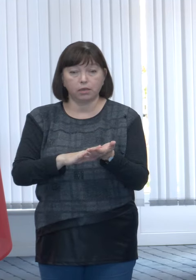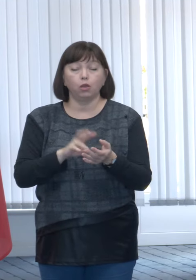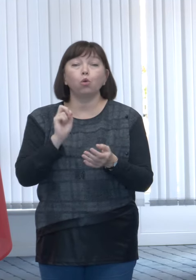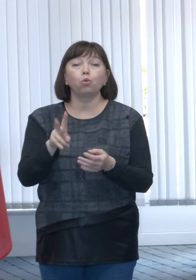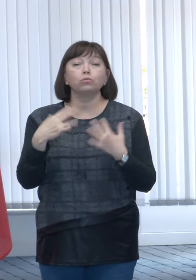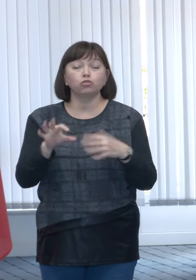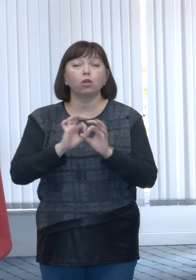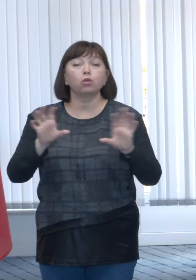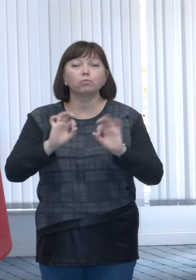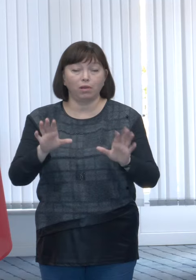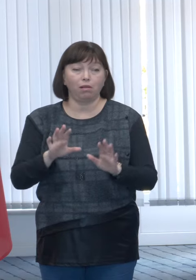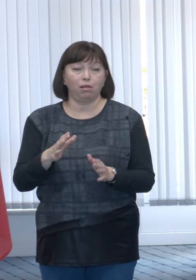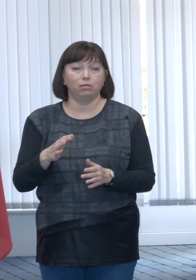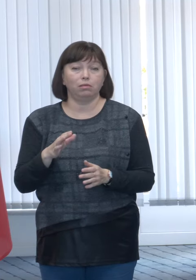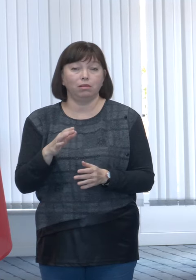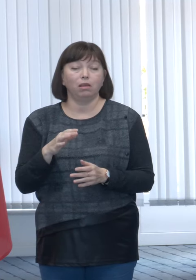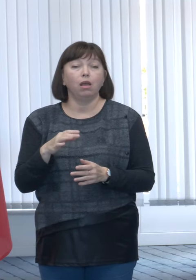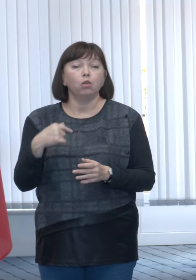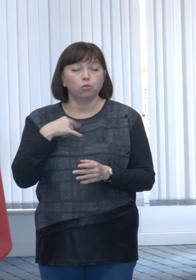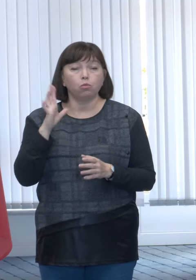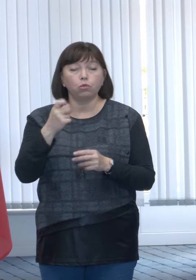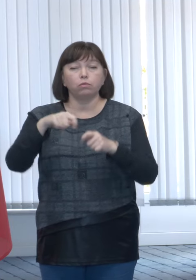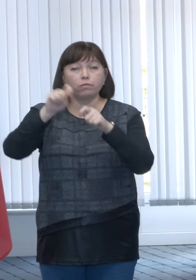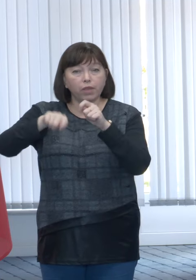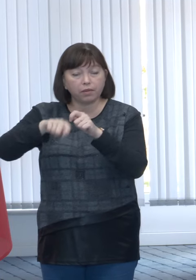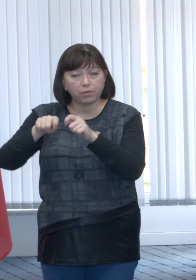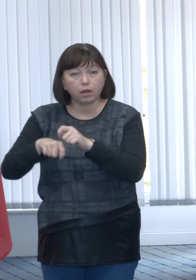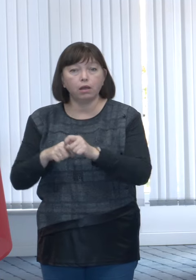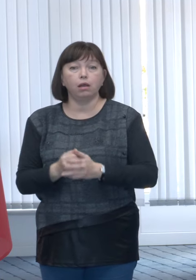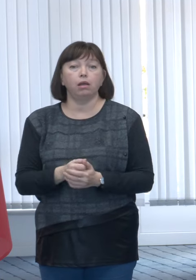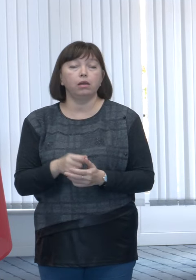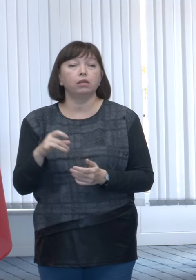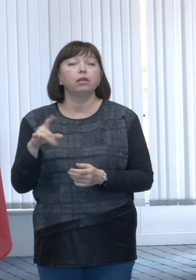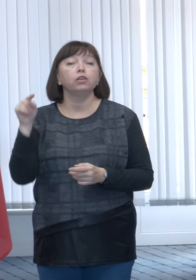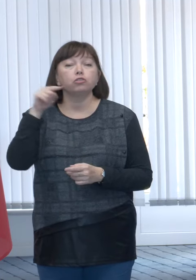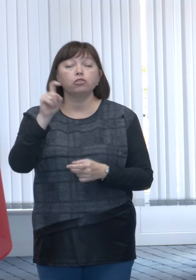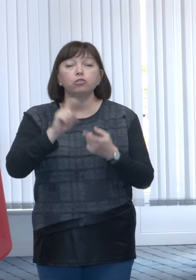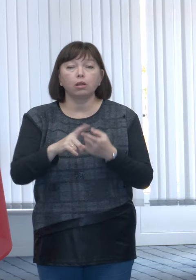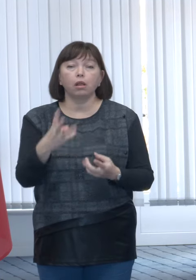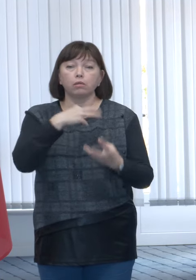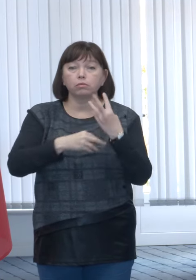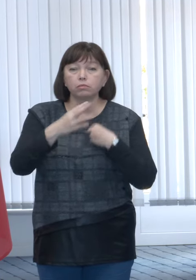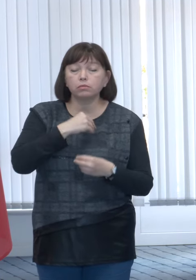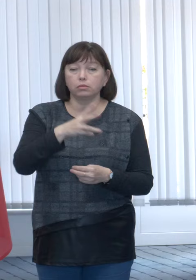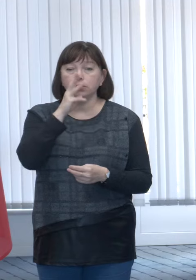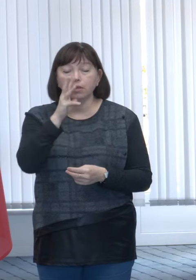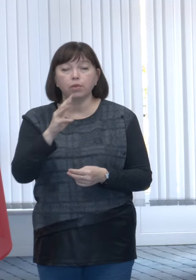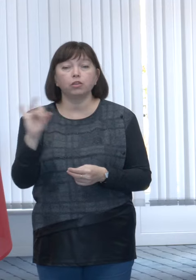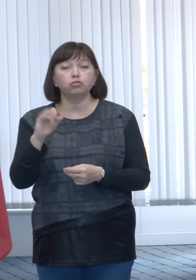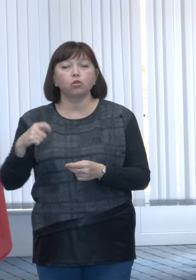explicat colega mea, noi vom face acele verificări cu privire la venituri și valoarea